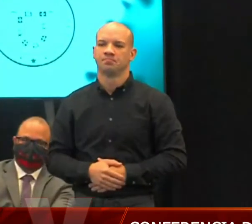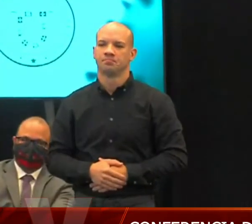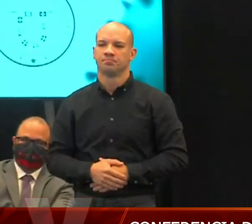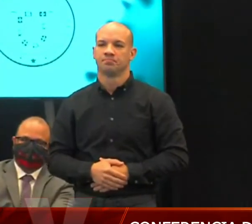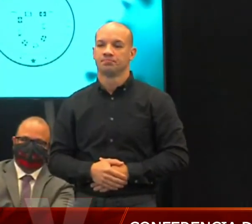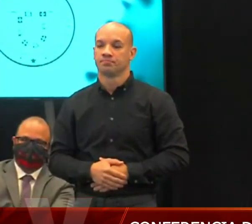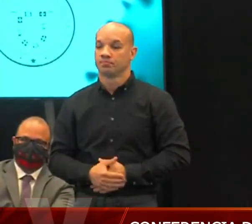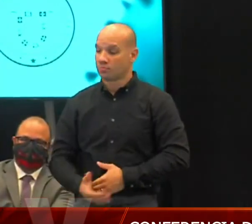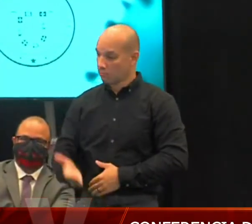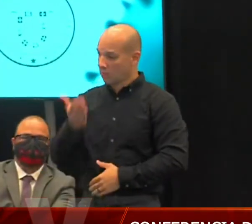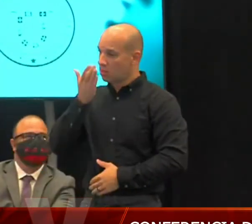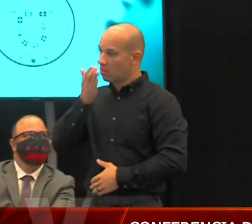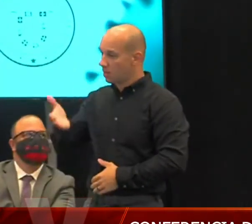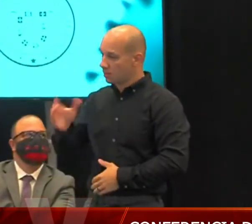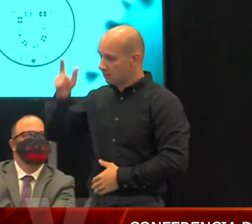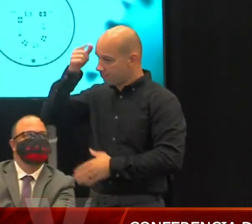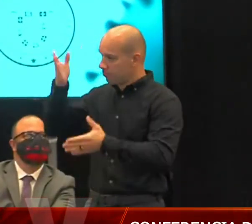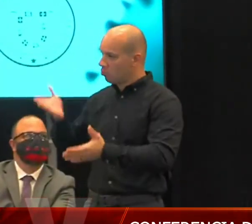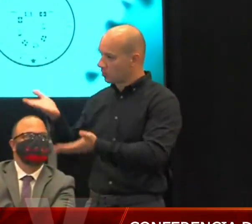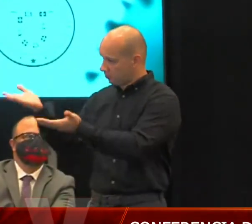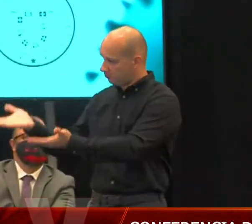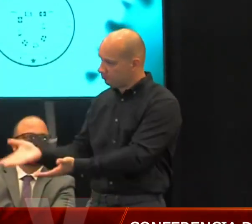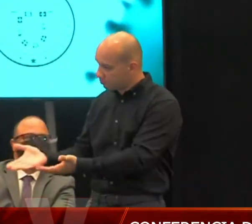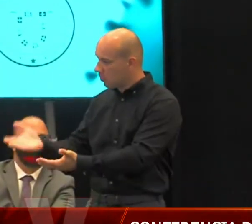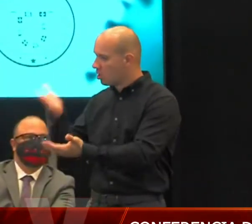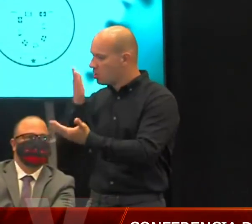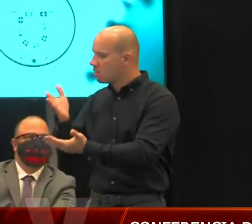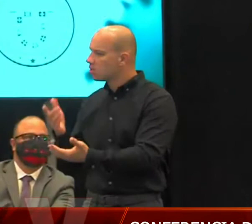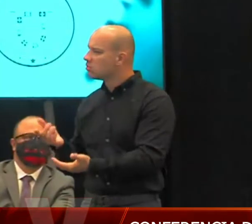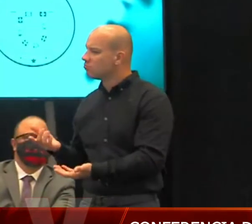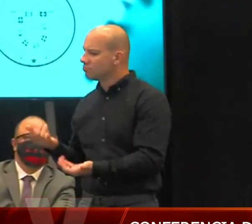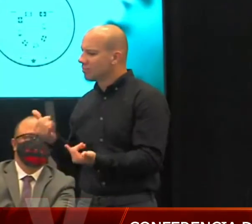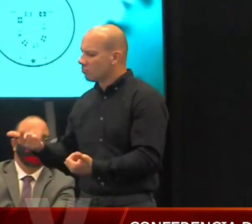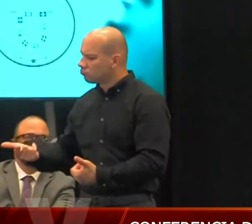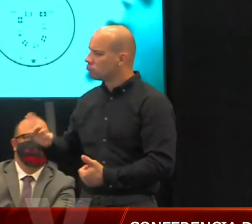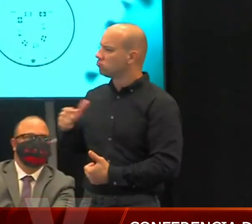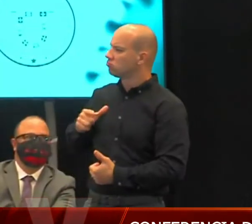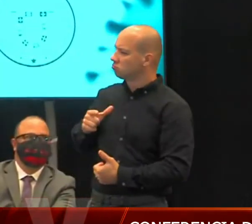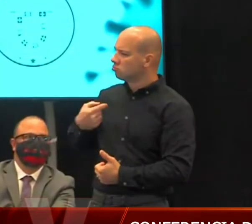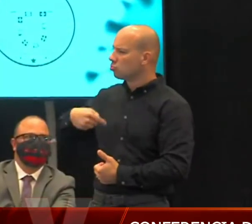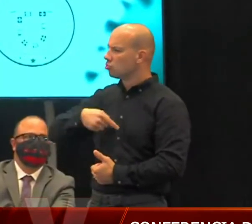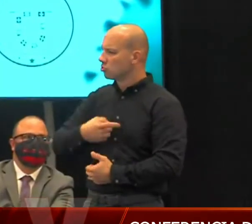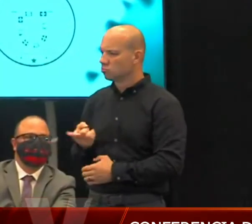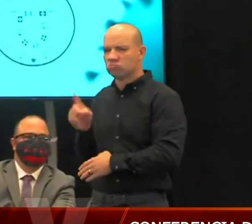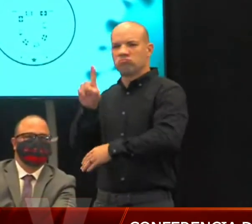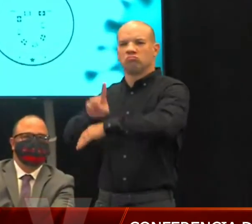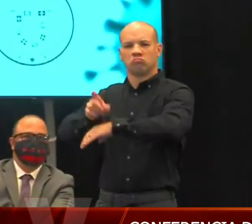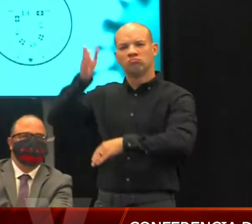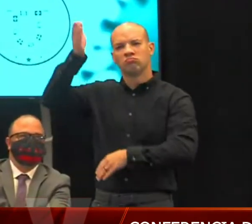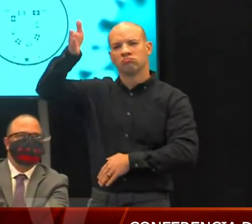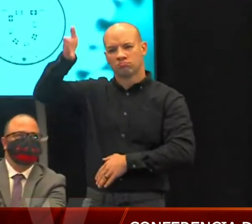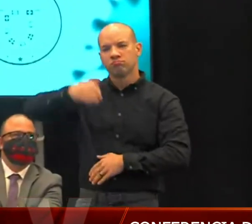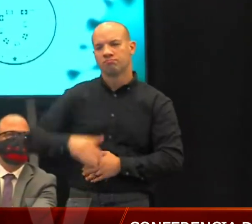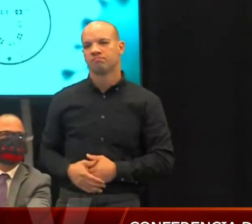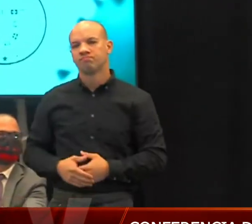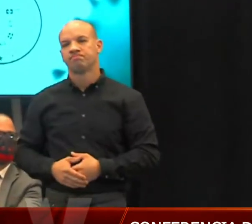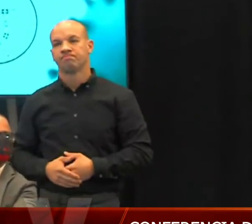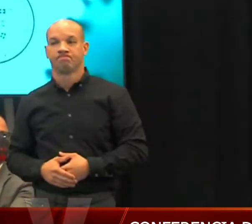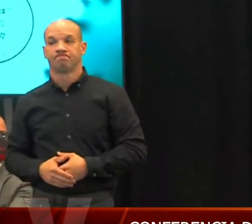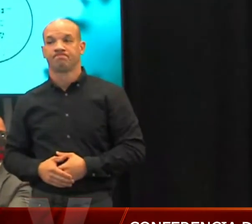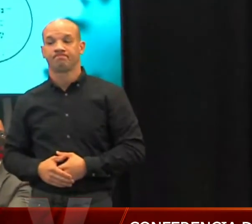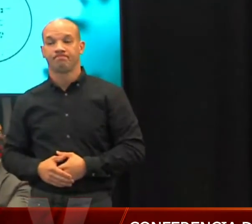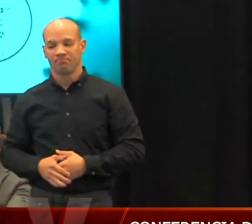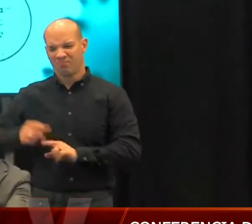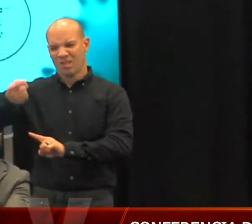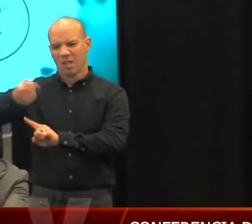Muchas gracias, señora gobernadora. Muchas gracias por darnos la oportunidad de dirigirnos al pueblo de Puerto Rico hoy. Cuando en marzo comenzamos